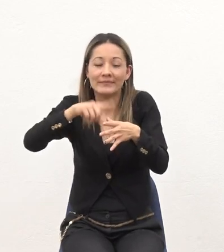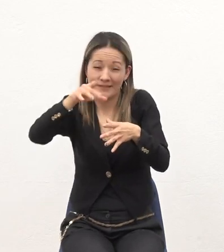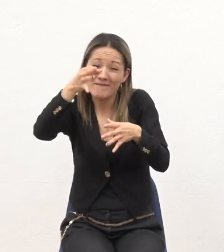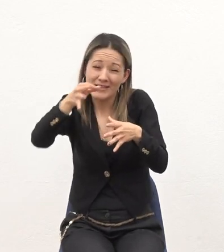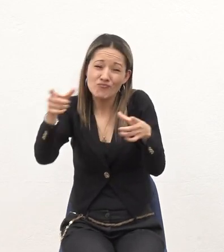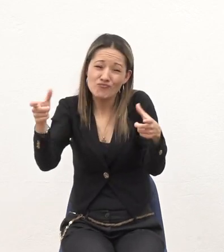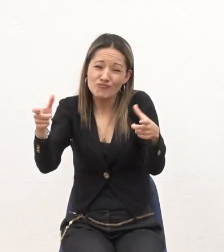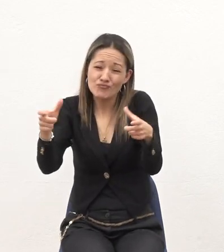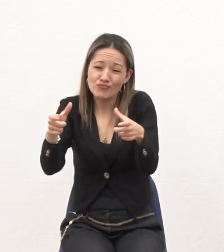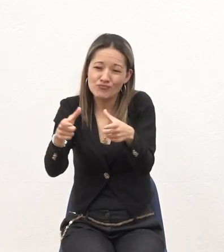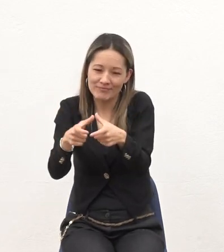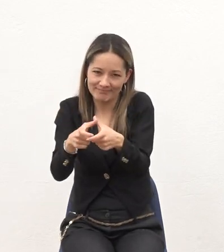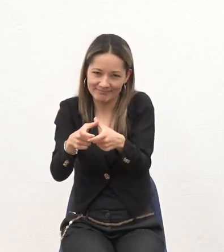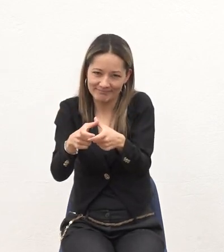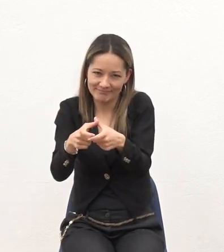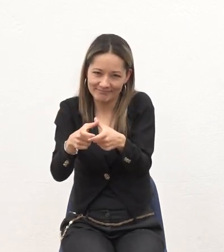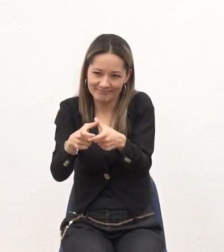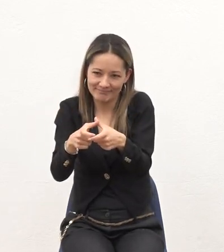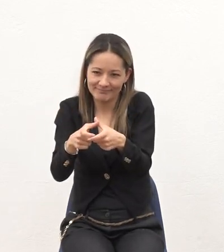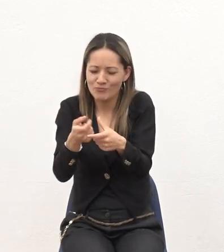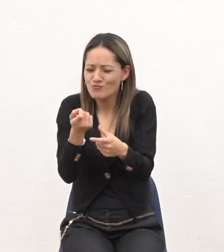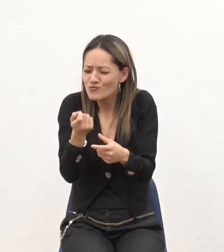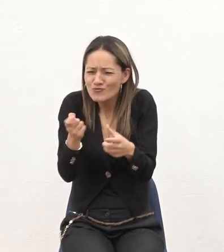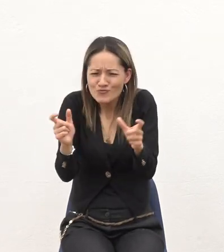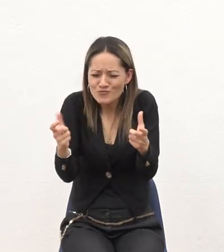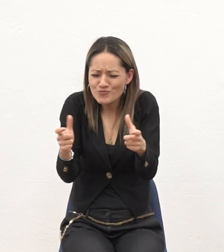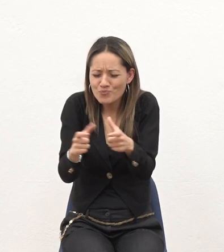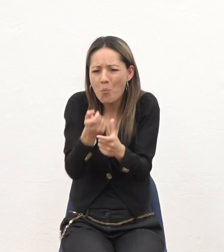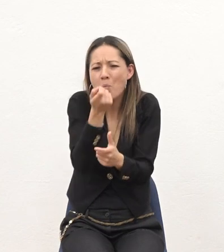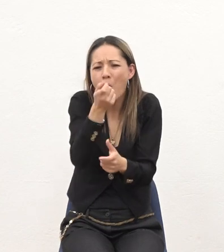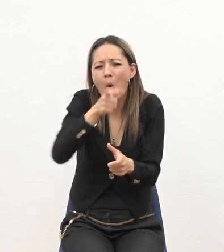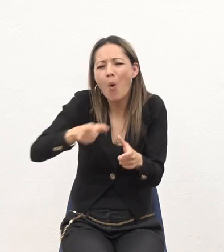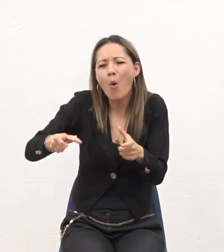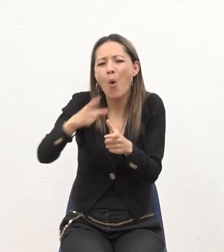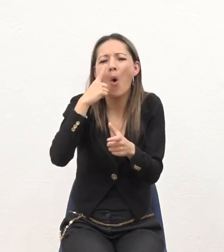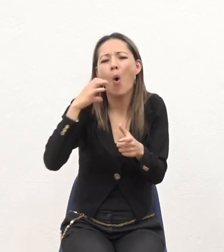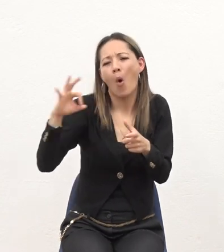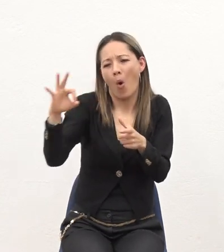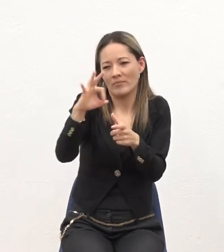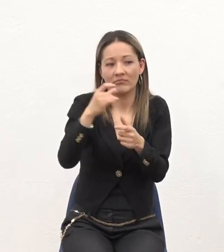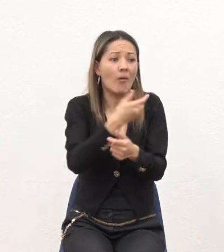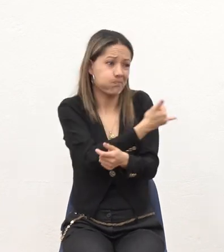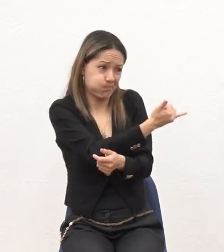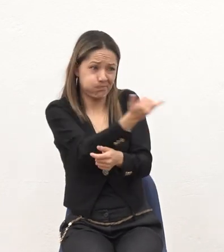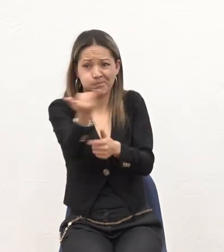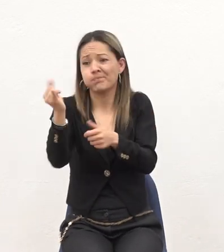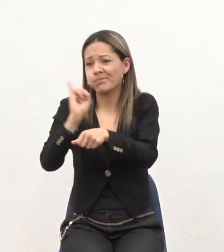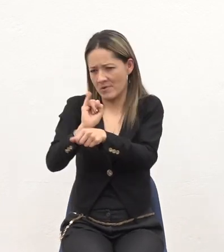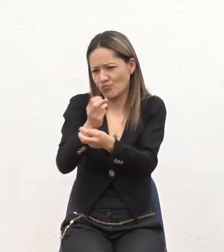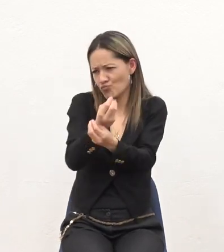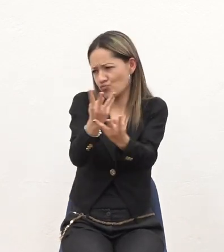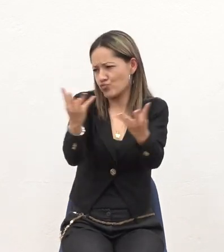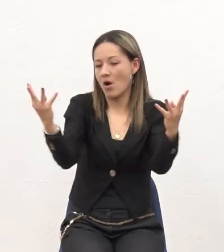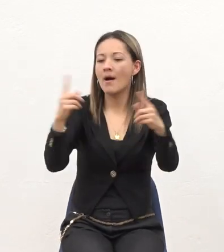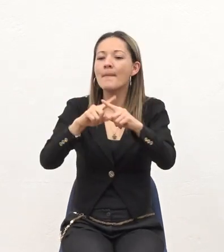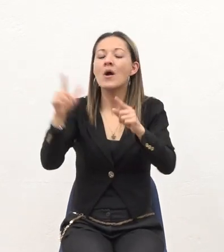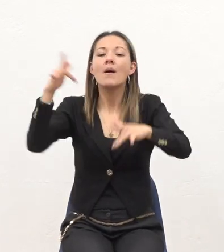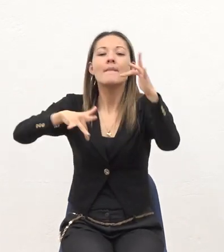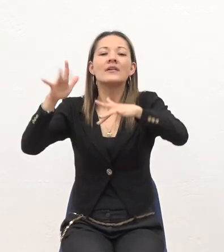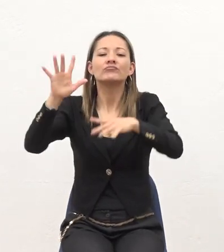muy pequeño Demasiado, demasiado pequeño para los hombres que Que participan de esta